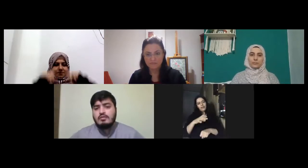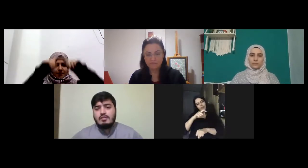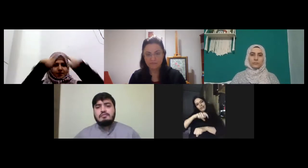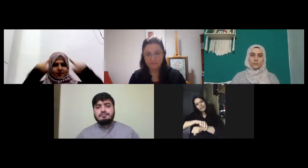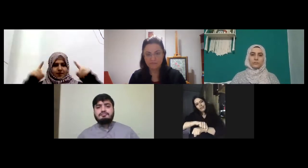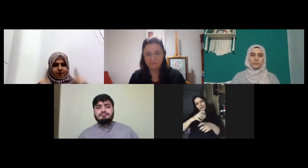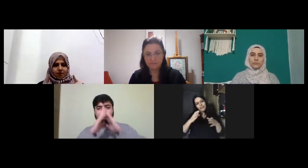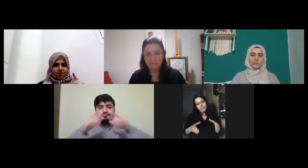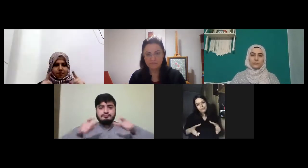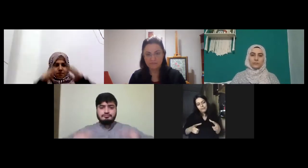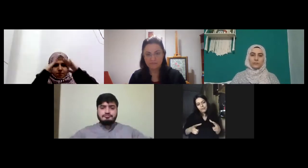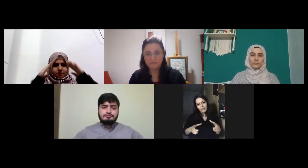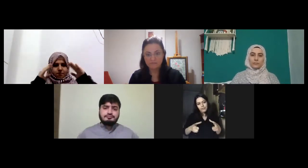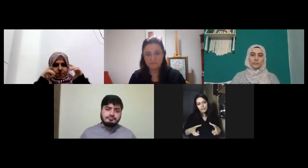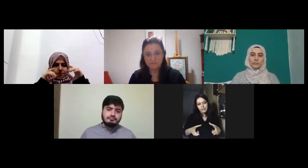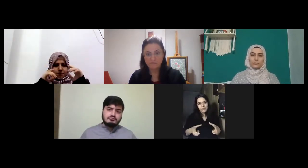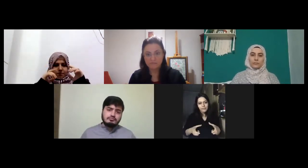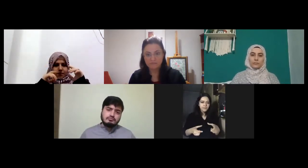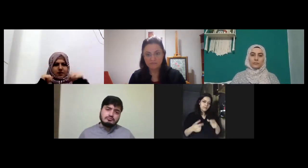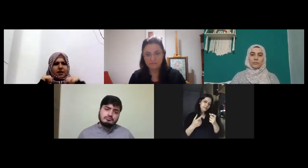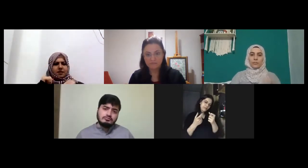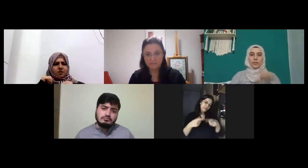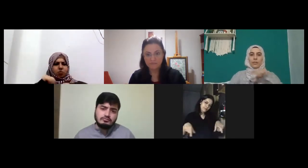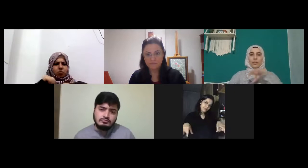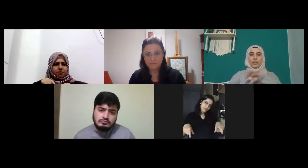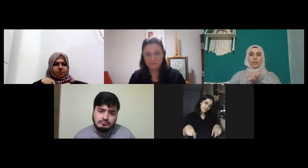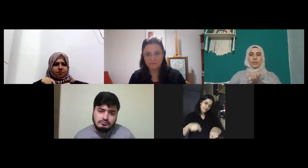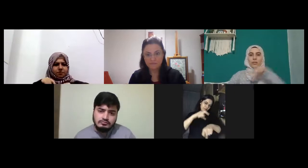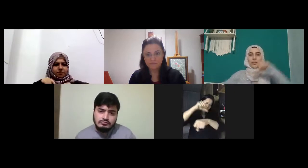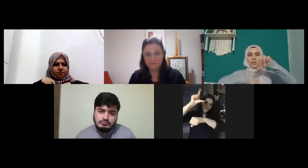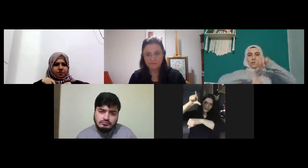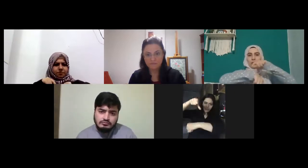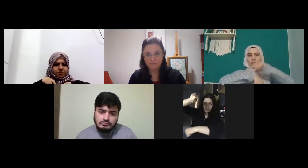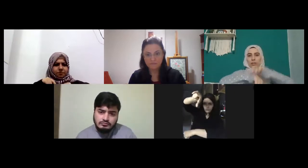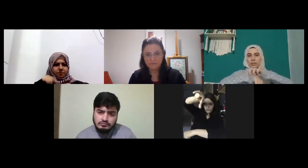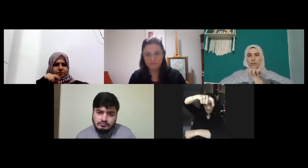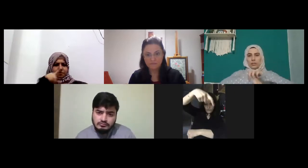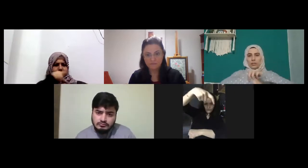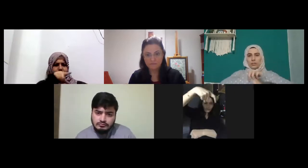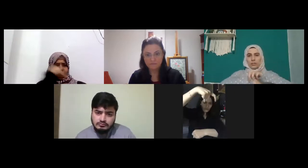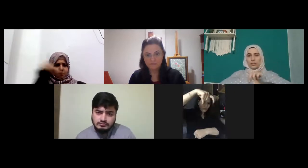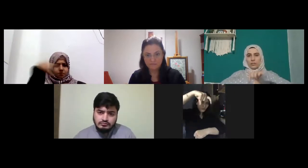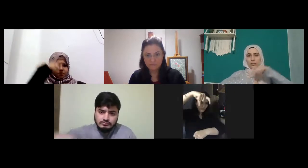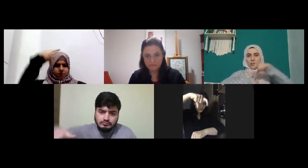hastanedeyim gibi hastane nasıl hocam şu gözüküyor mu şu